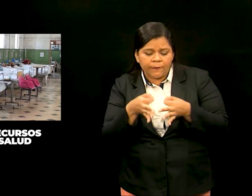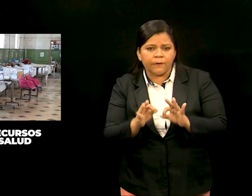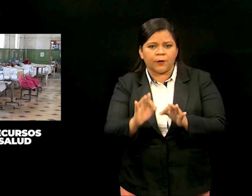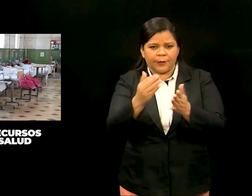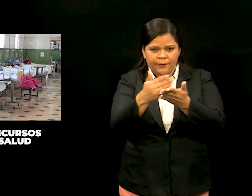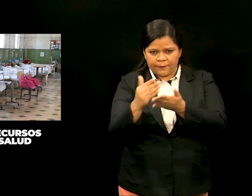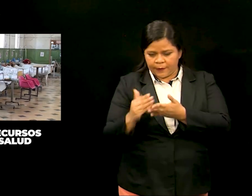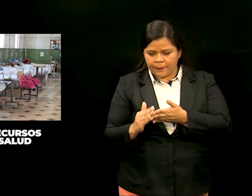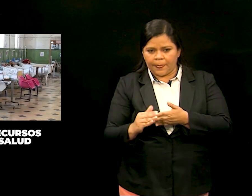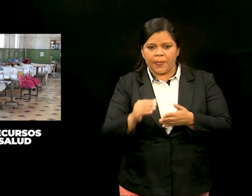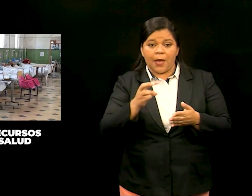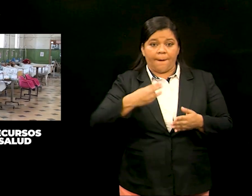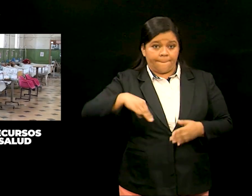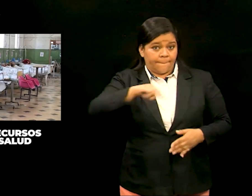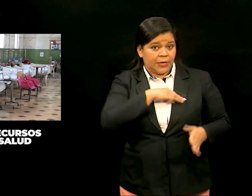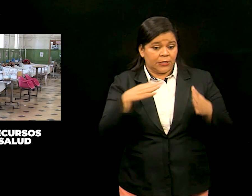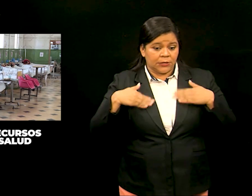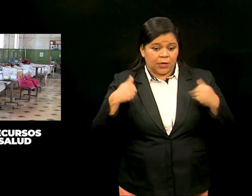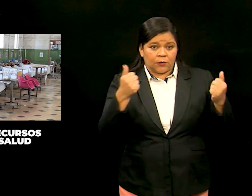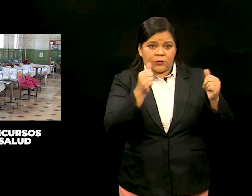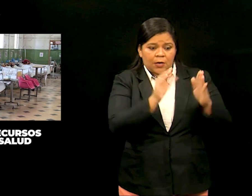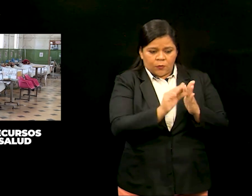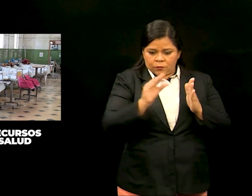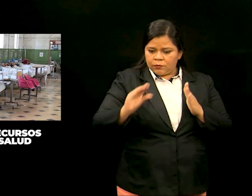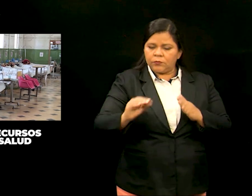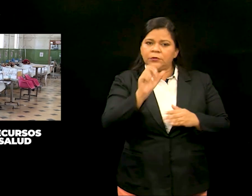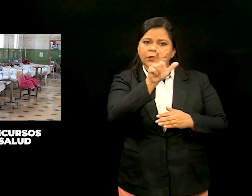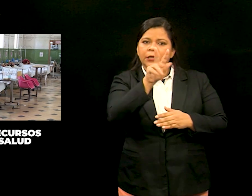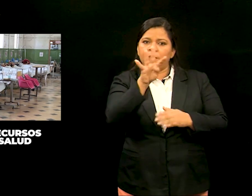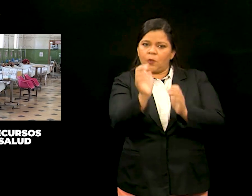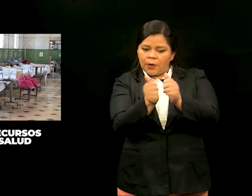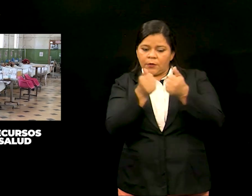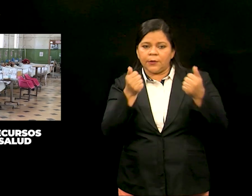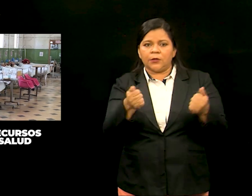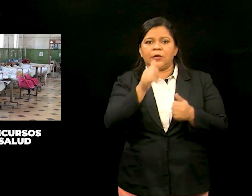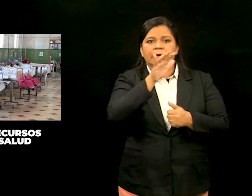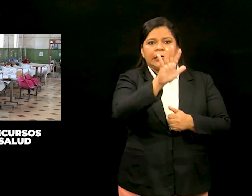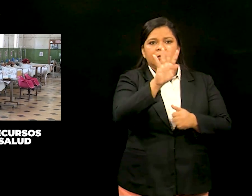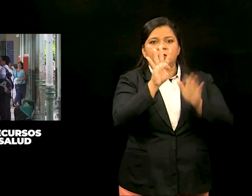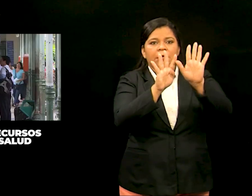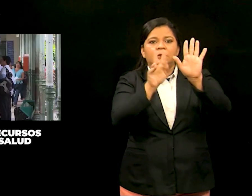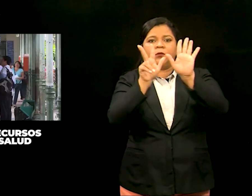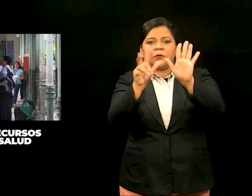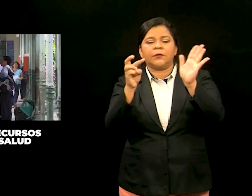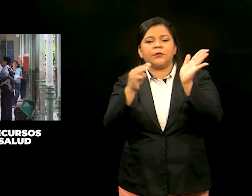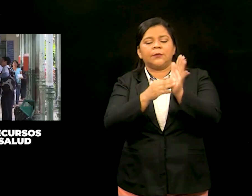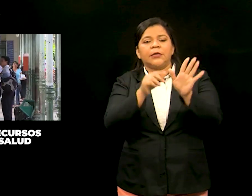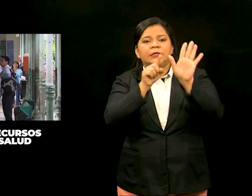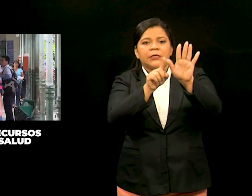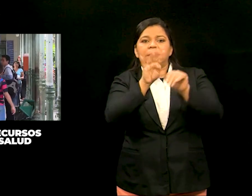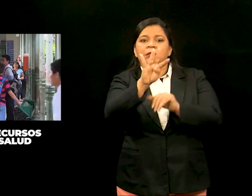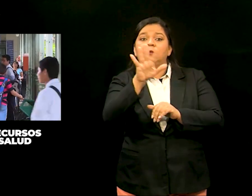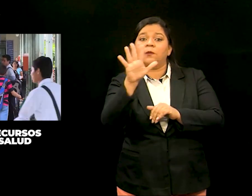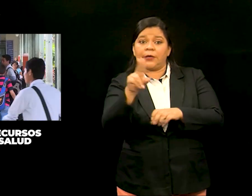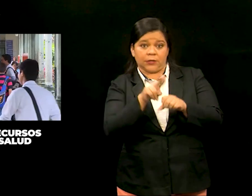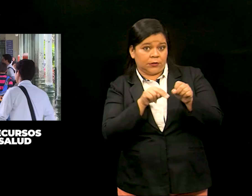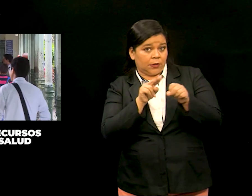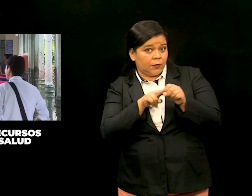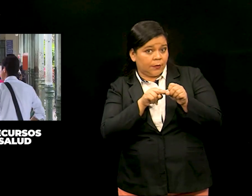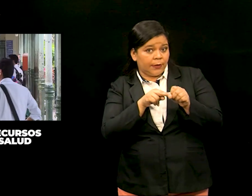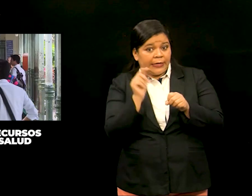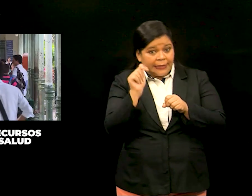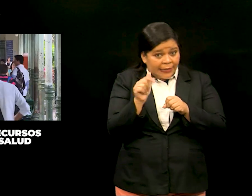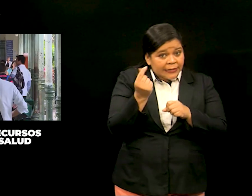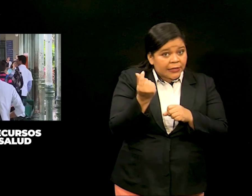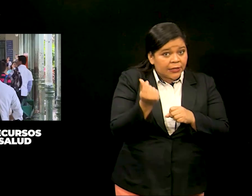manera. Al Ministerio de Salud se le otorgan 34 millones 598 mil 645 dólares y de